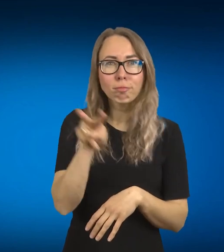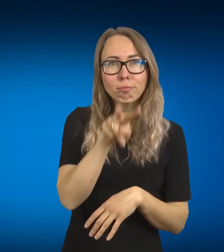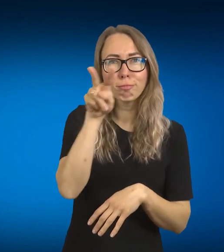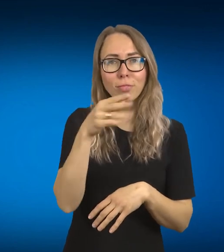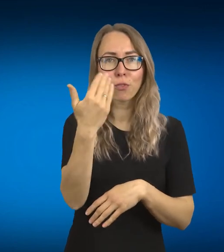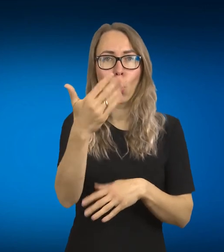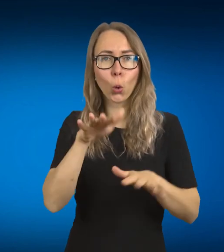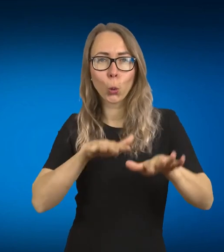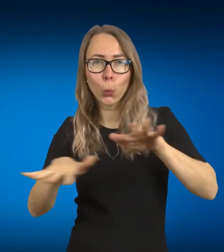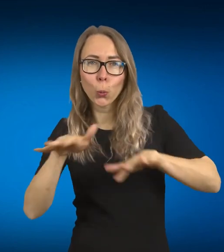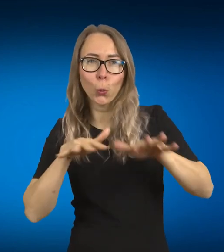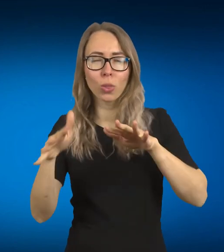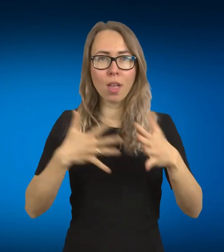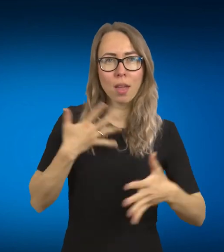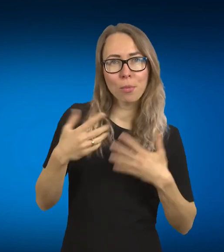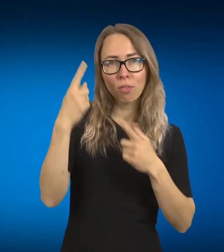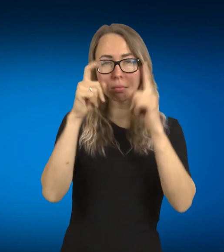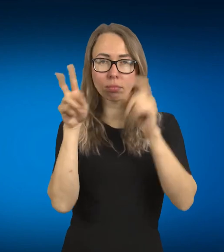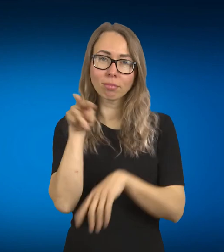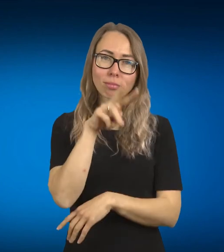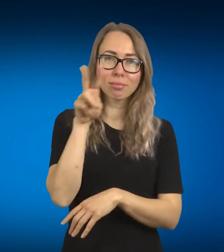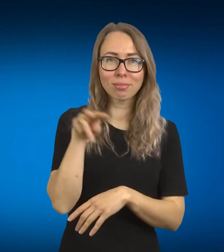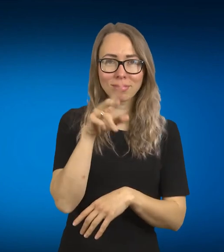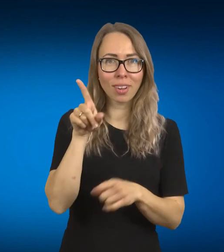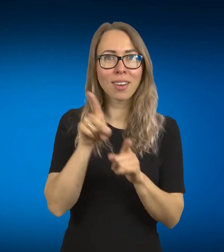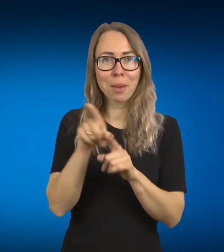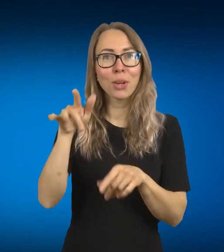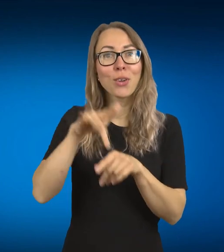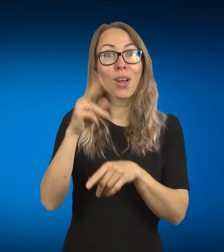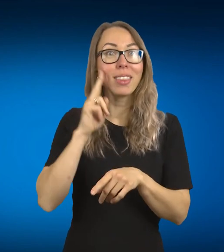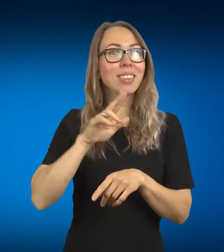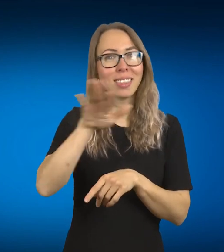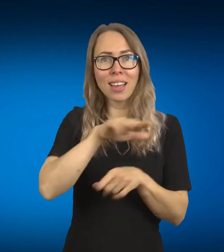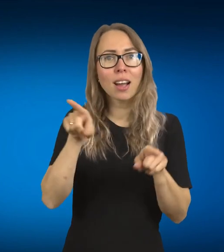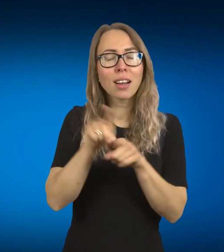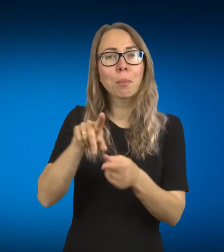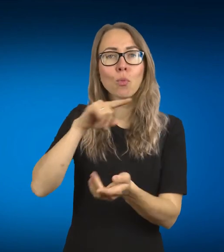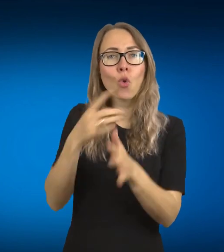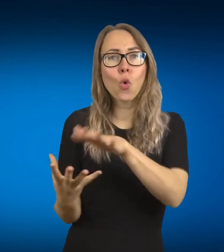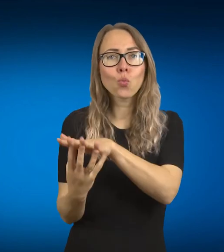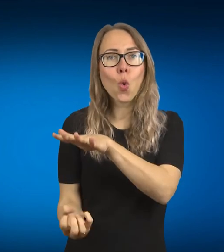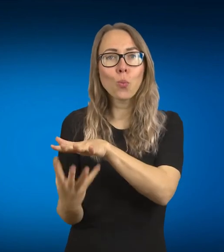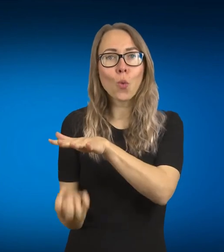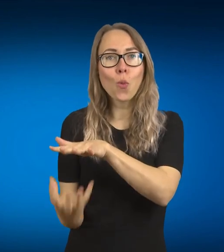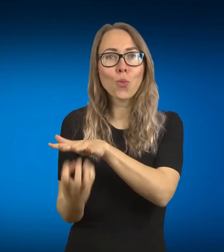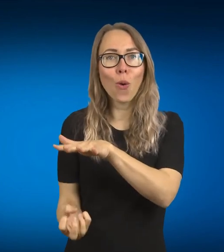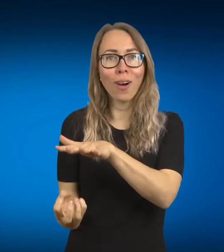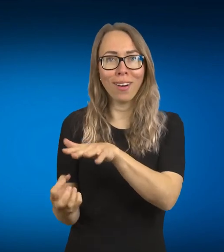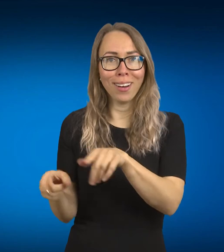aš vadinu, net kartais pasijakiu kaip skaneris, nes susitinkės su kurčiai ten draugiai ir jinai, pažiūrėjau, keurai